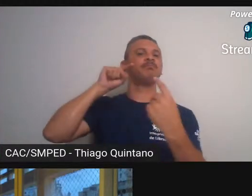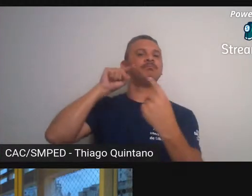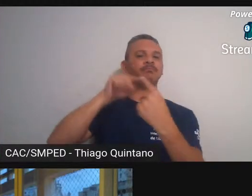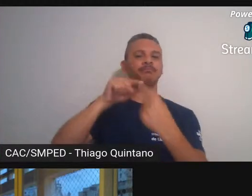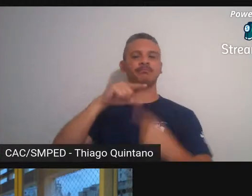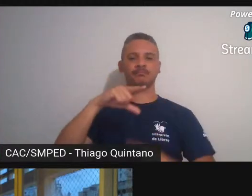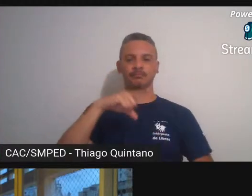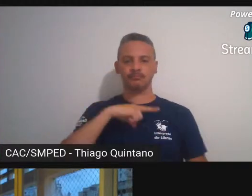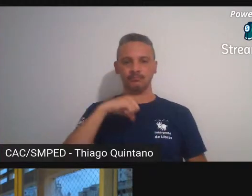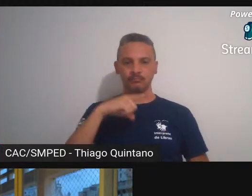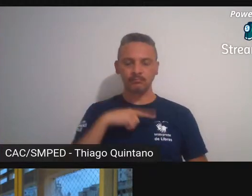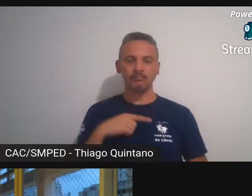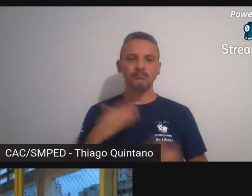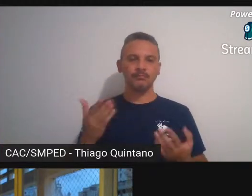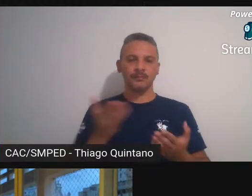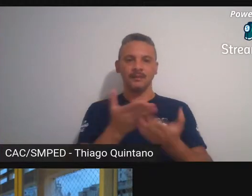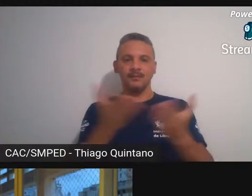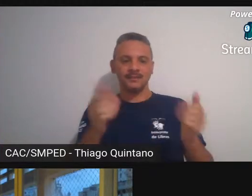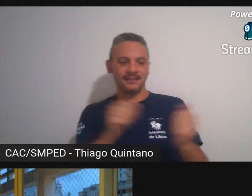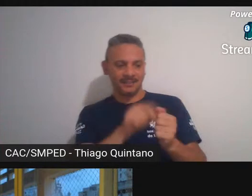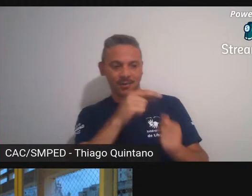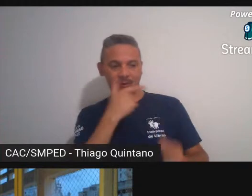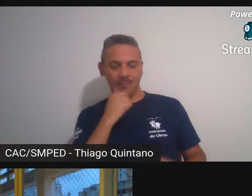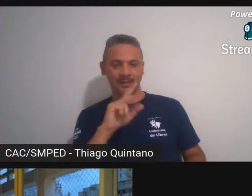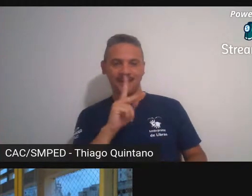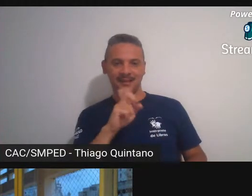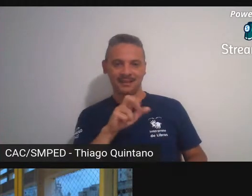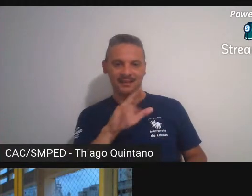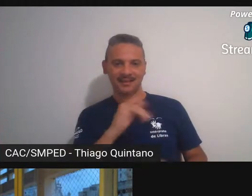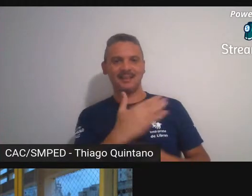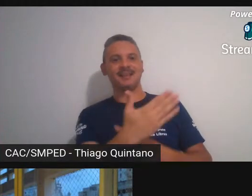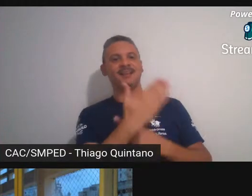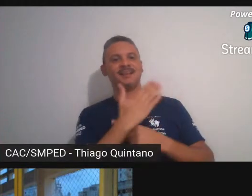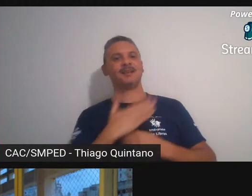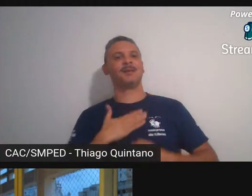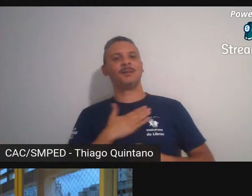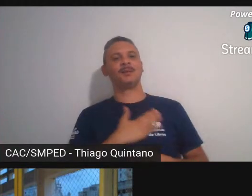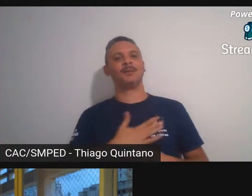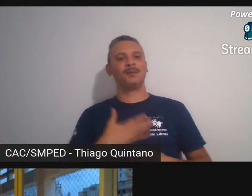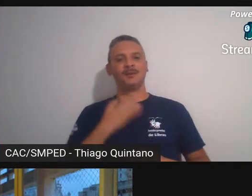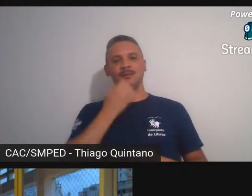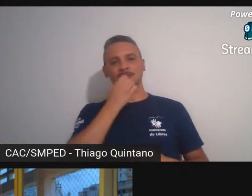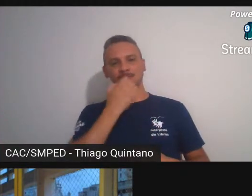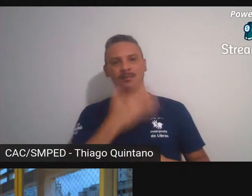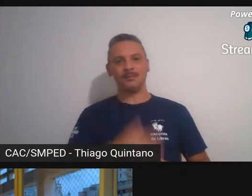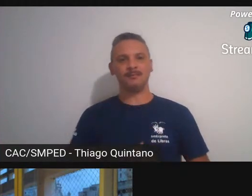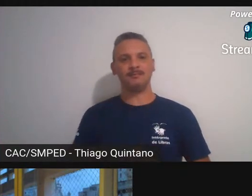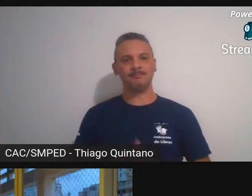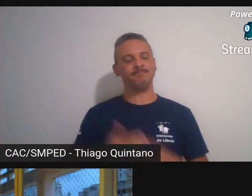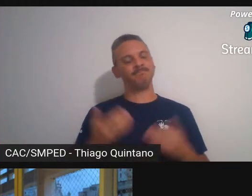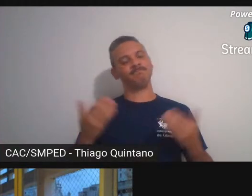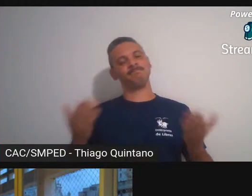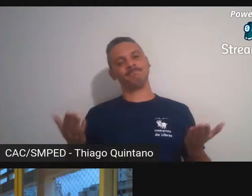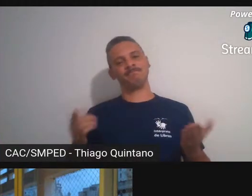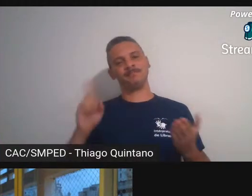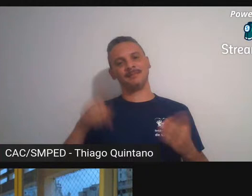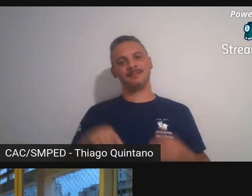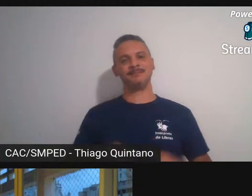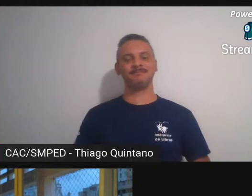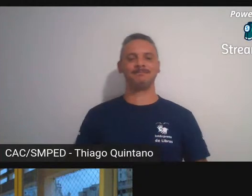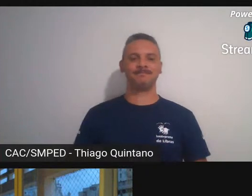dificuldades com você Henrique foi um prazer foi muito bom muito agradável então é mais ou menos isso